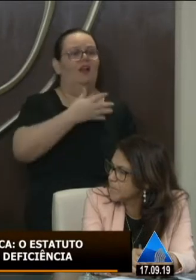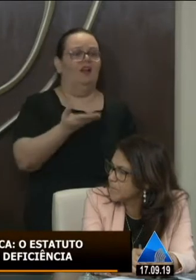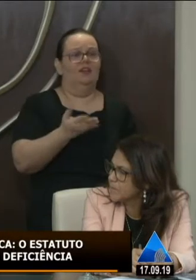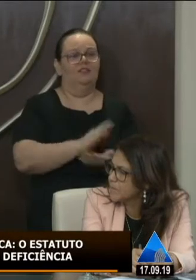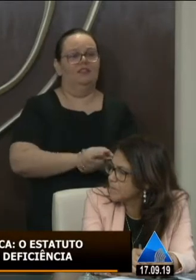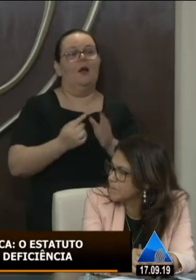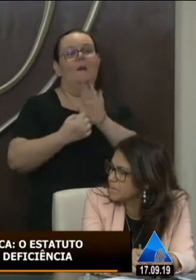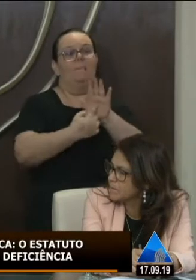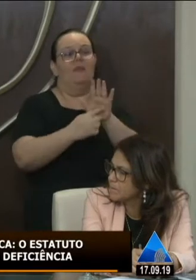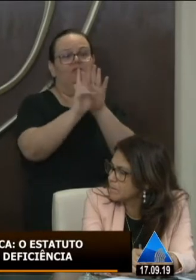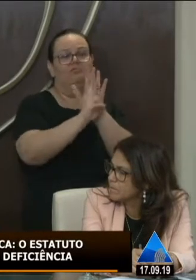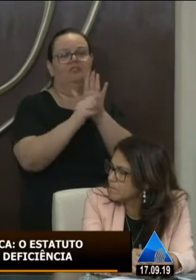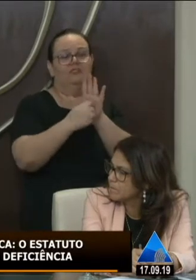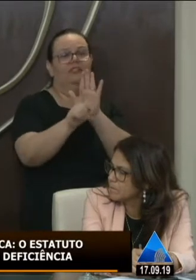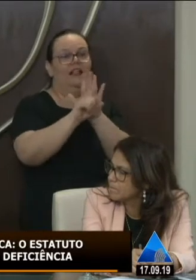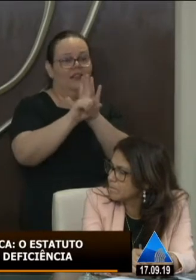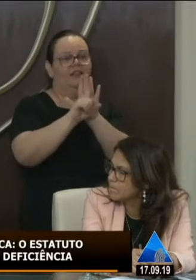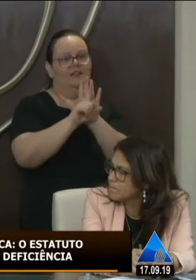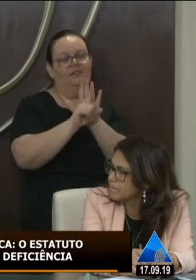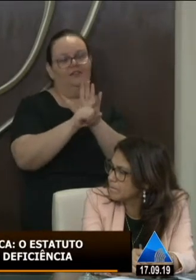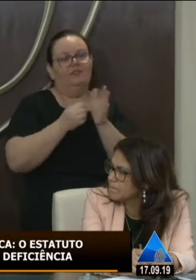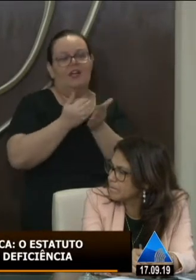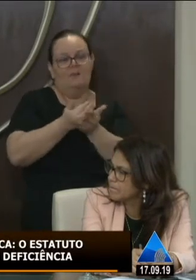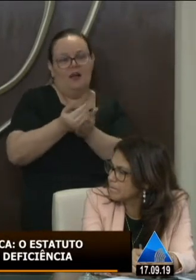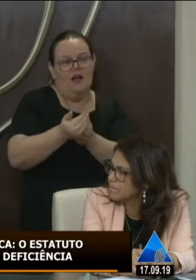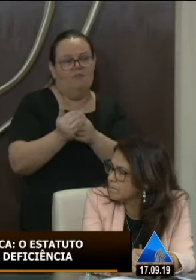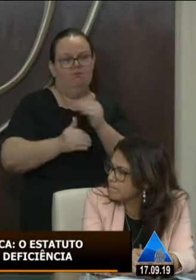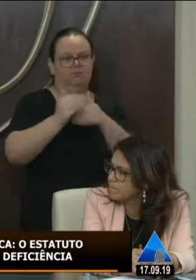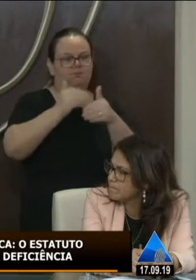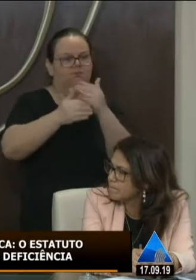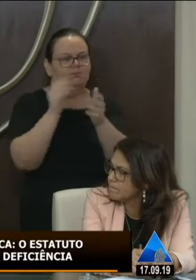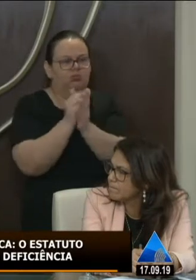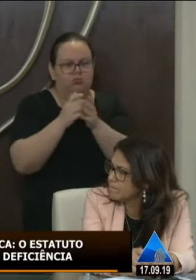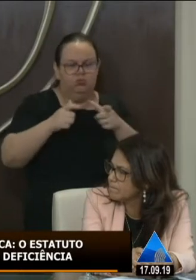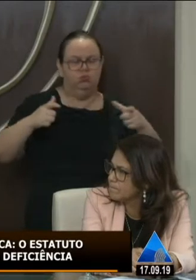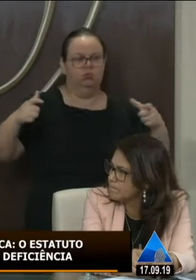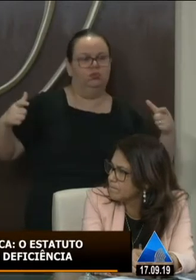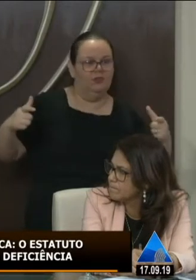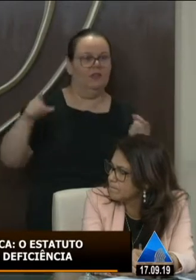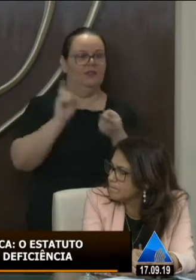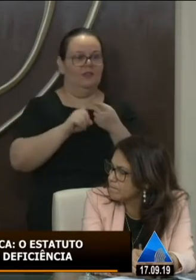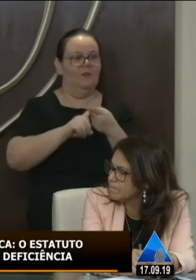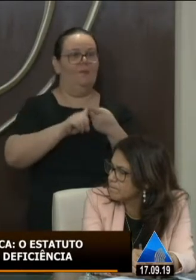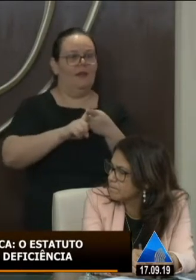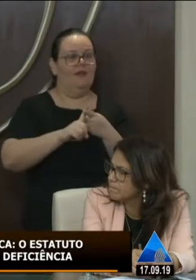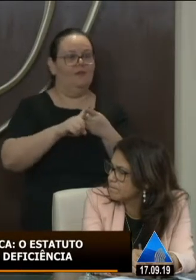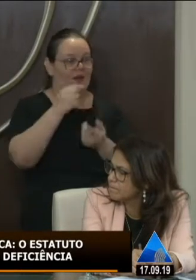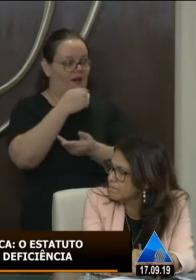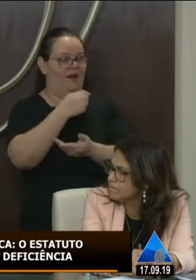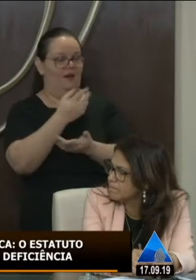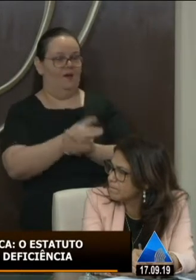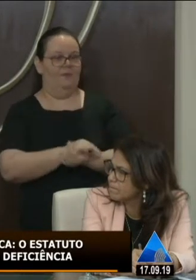apresentamos esse projeto de lei caminhando nas comissões nas comissões conseguimos estender também para o serviço público